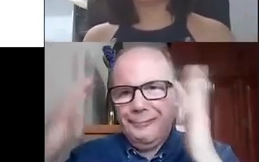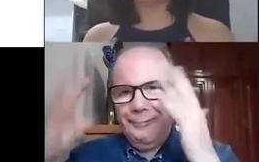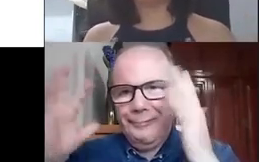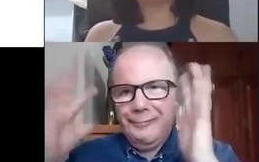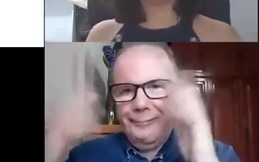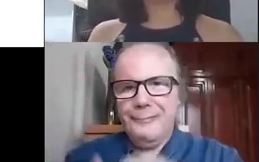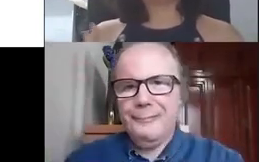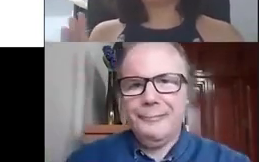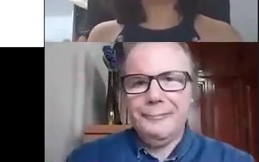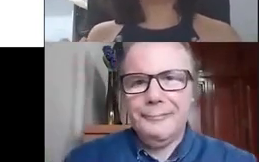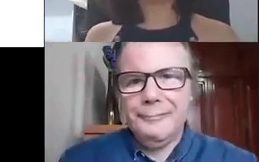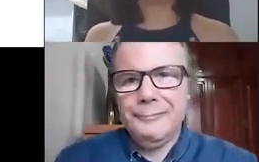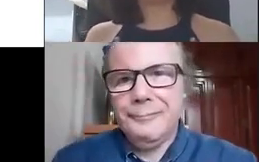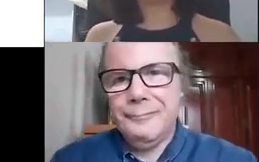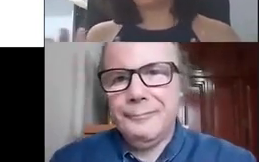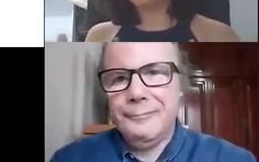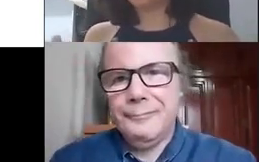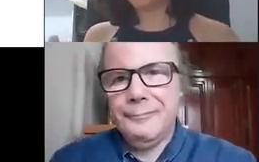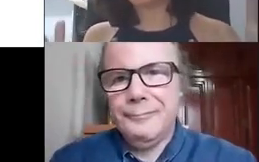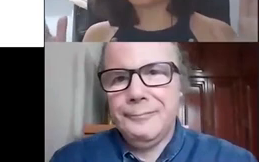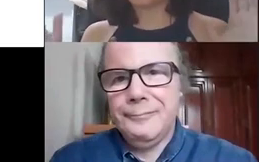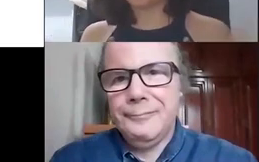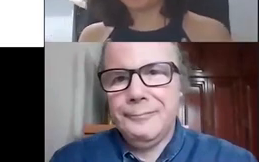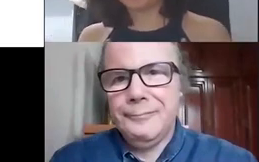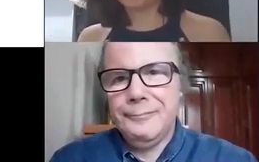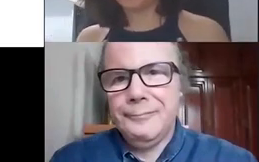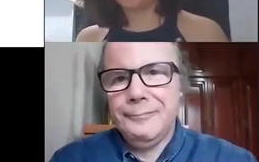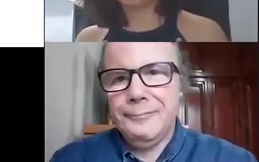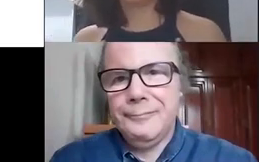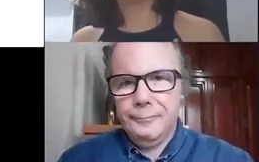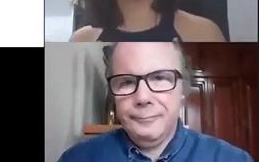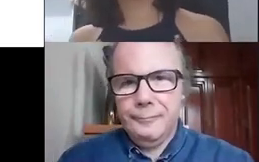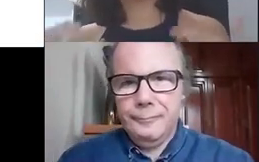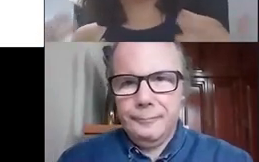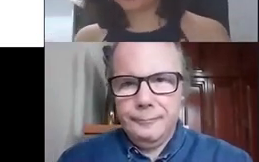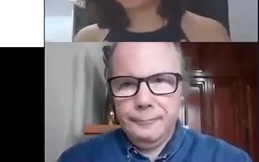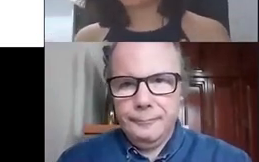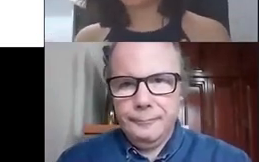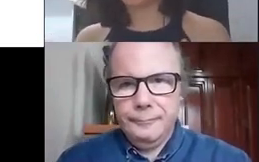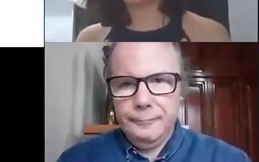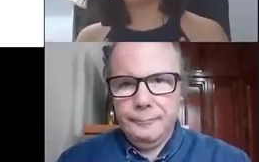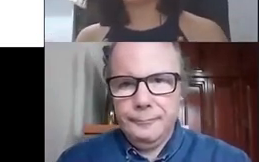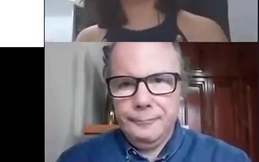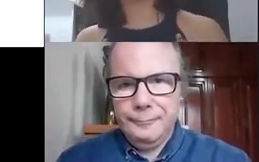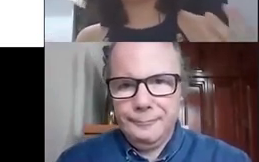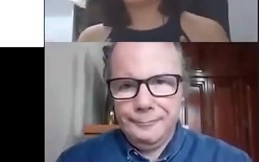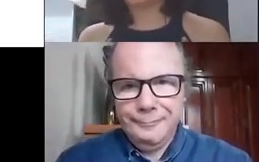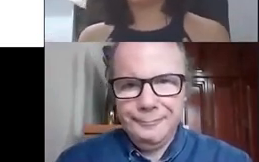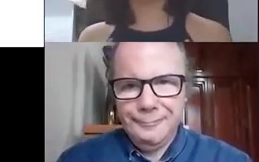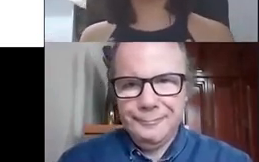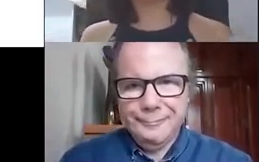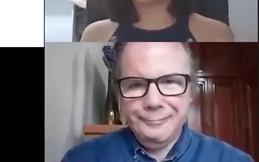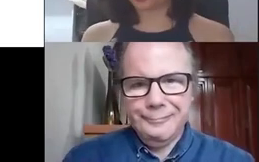do tempo. Espero que não tenha falado rápido demais, que tenha dado para me entender, Armando, porque eu sei que você faz leitura labial e está